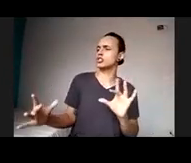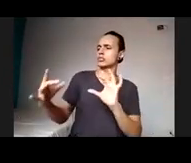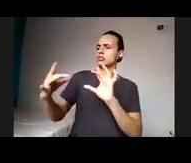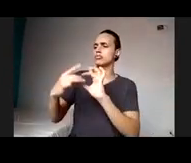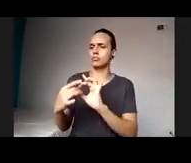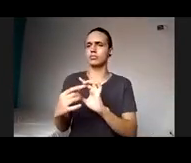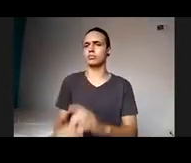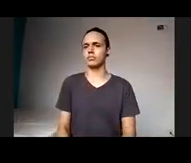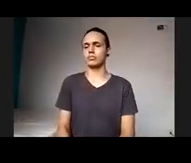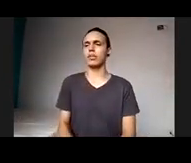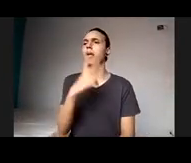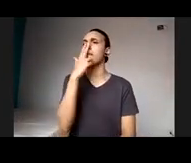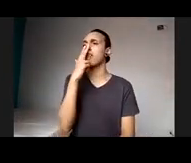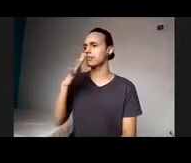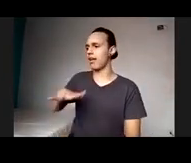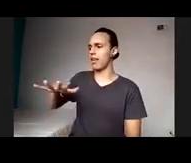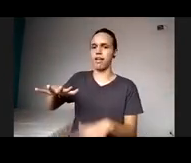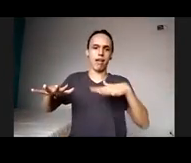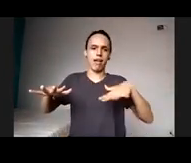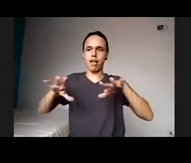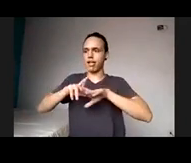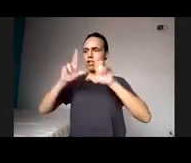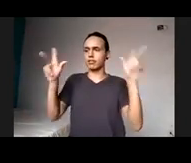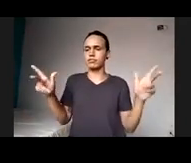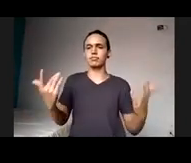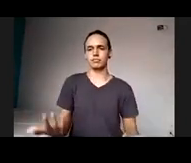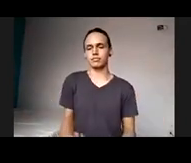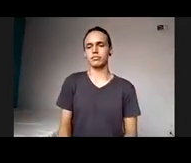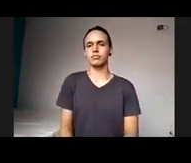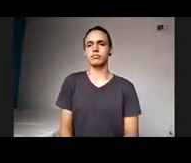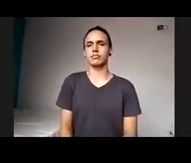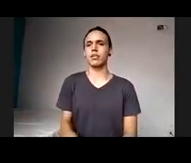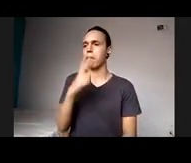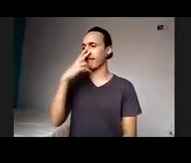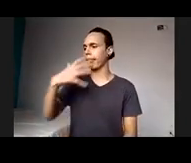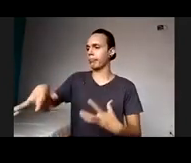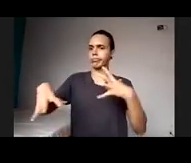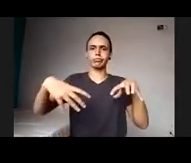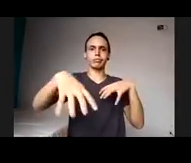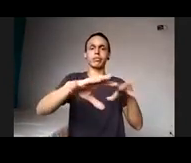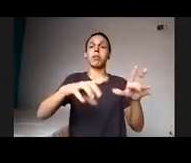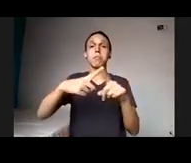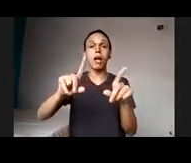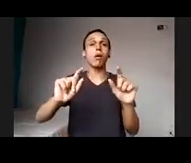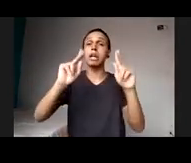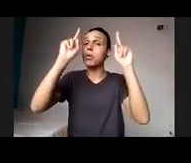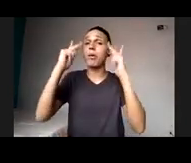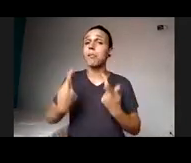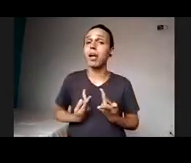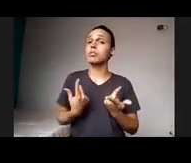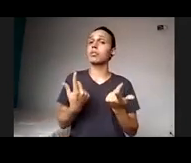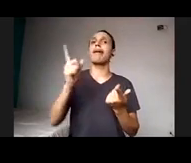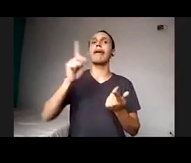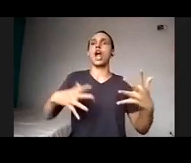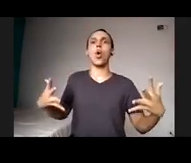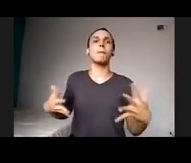cada área tem, assim, tipo, caixinhas, né? E nós estamos falando de seres humanos, que são seres mais complexos do que esta